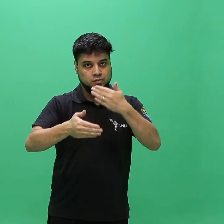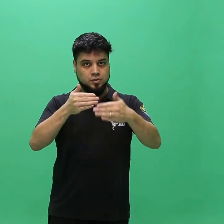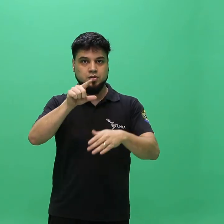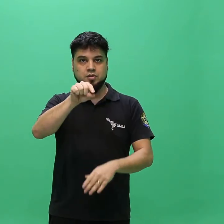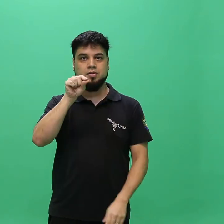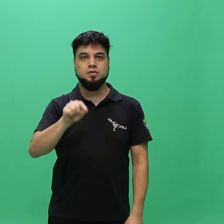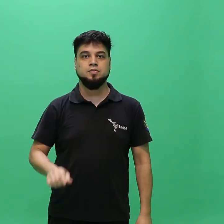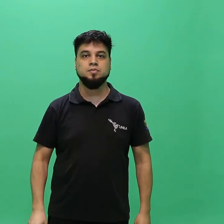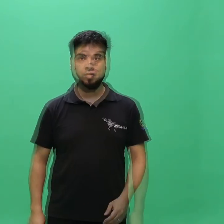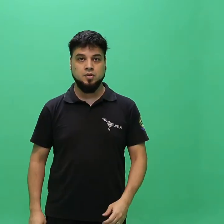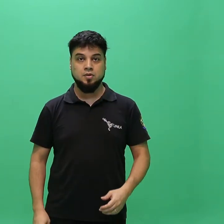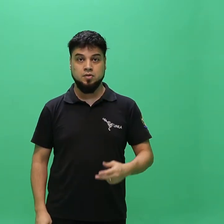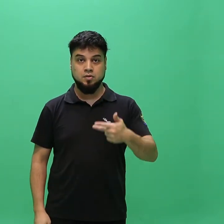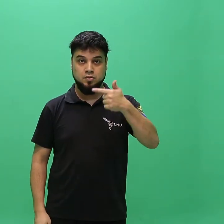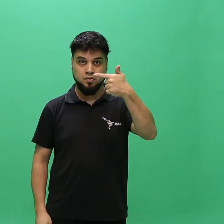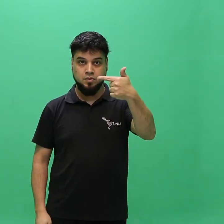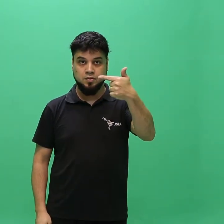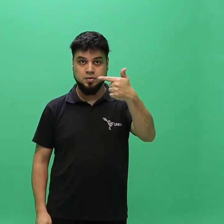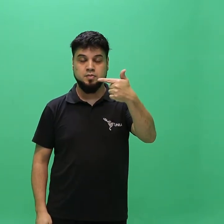2.1.